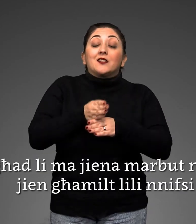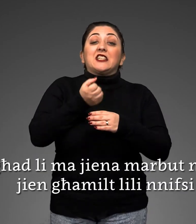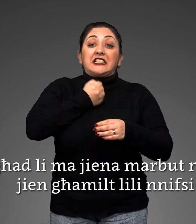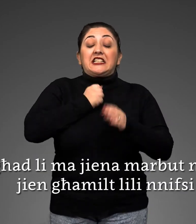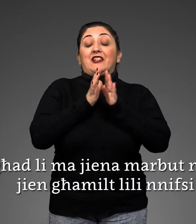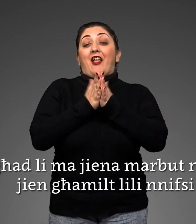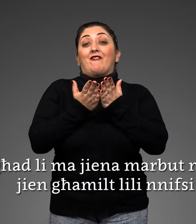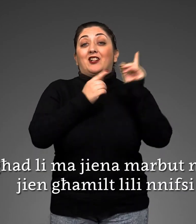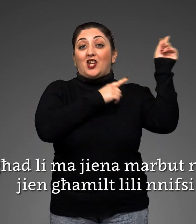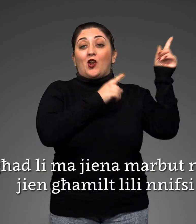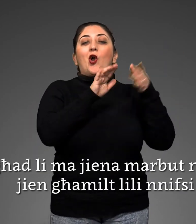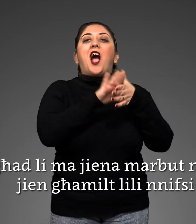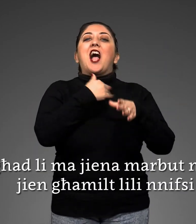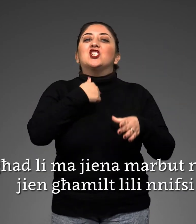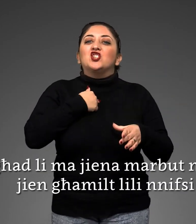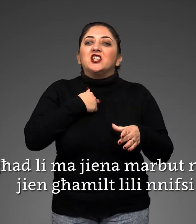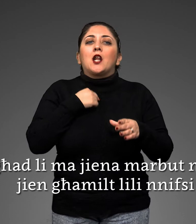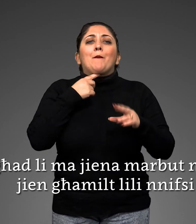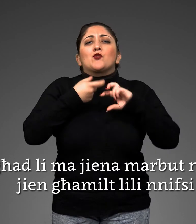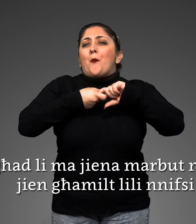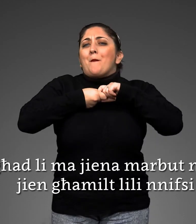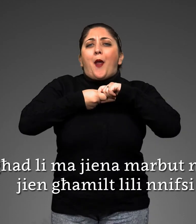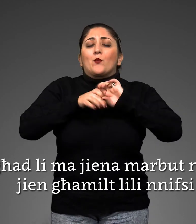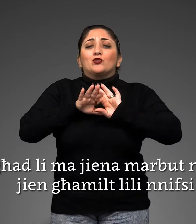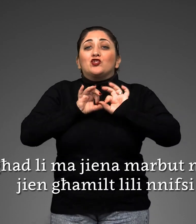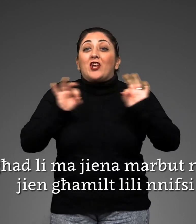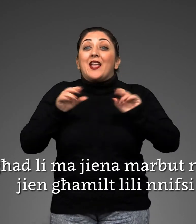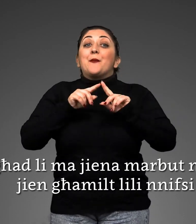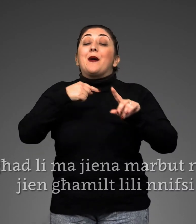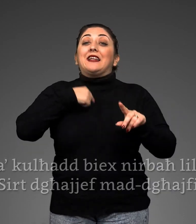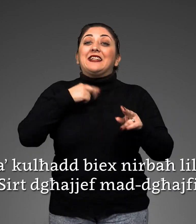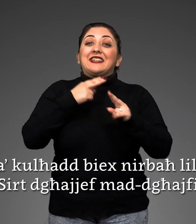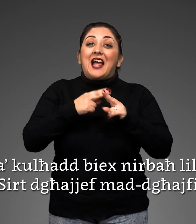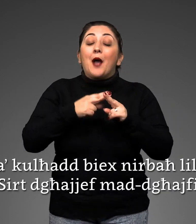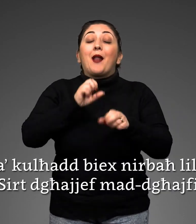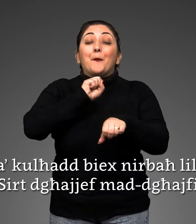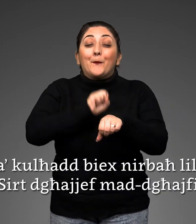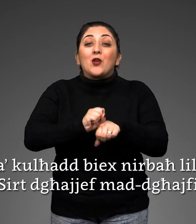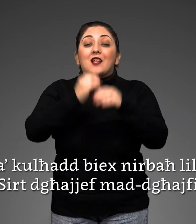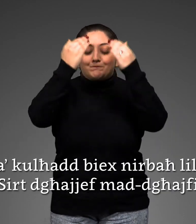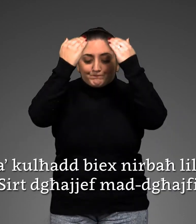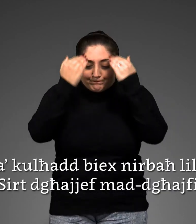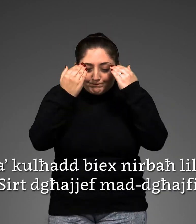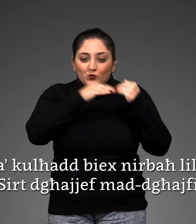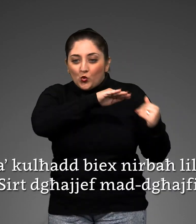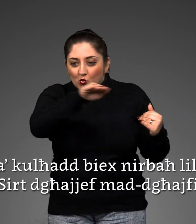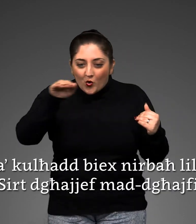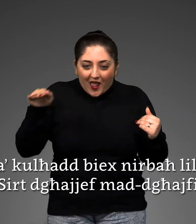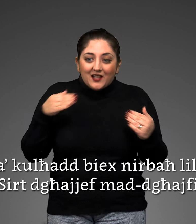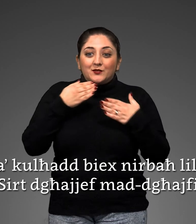Aċat li majjina marbut maħat jina milt li l-nifsi l-sirtak ul-ħat biex nirbah l-ħafna.